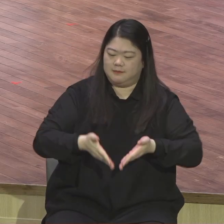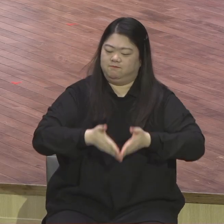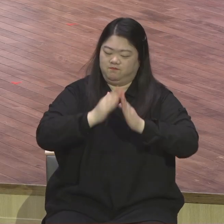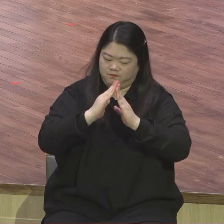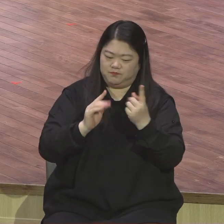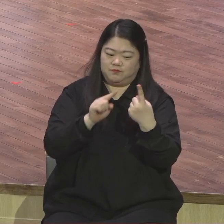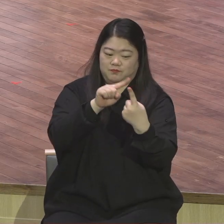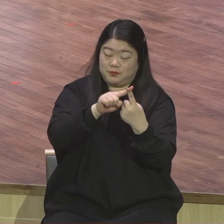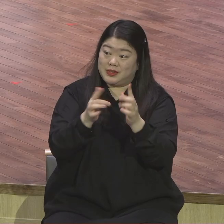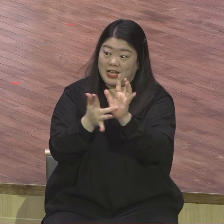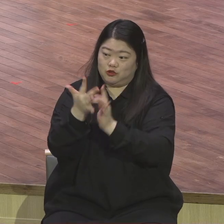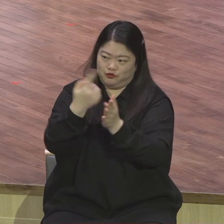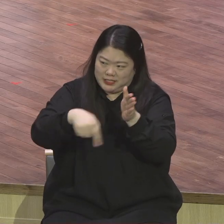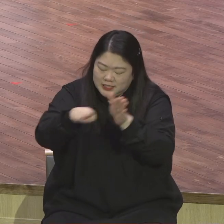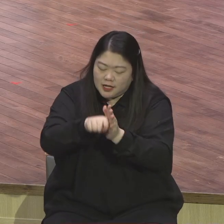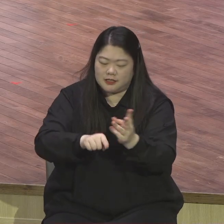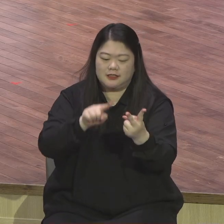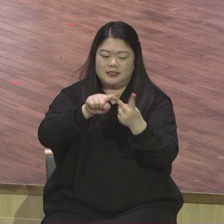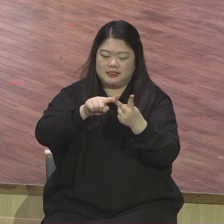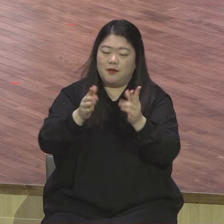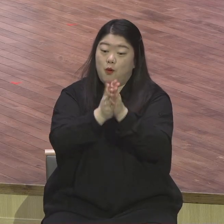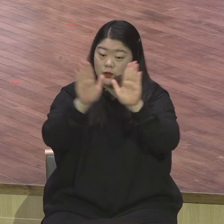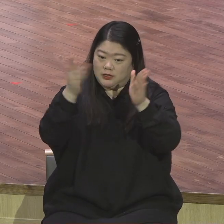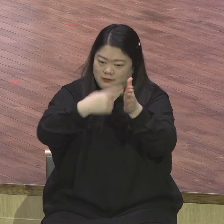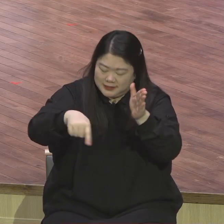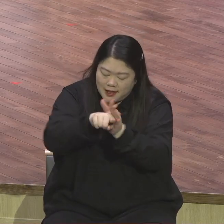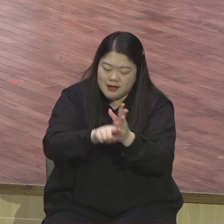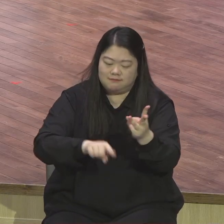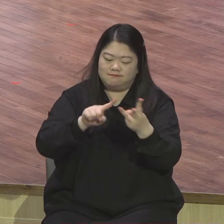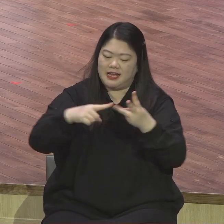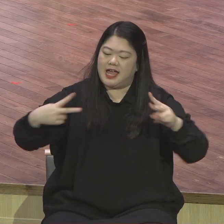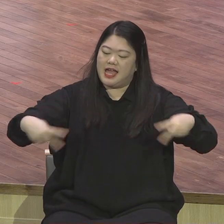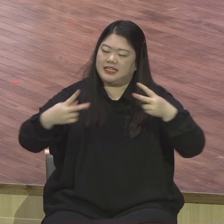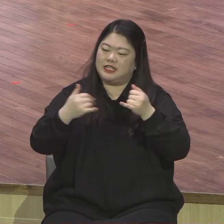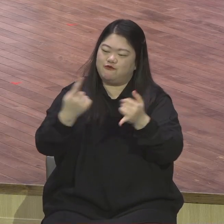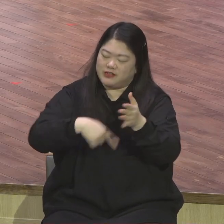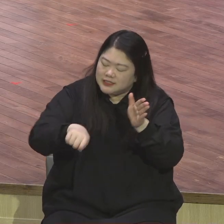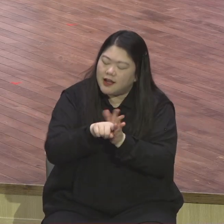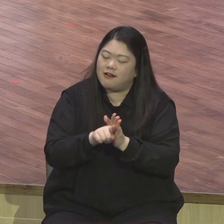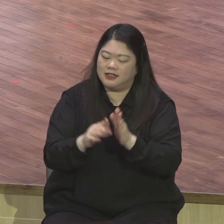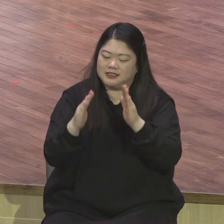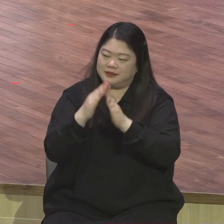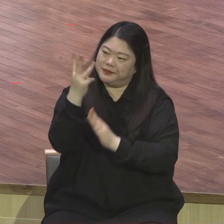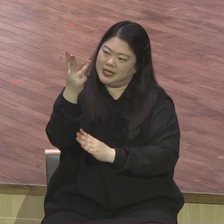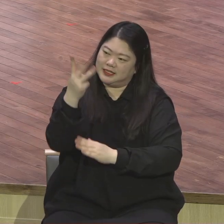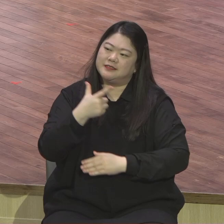엘리야를 위하여 하리다 지금 베드로가 제정신이 아니요